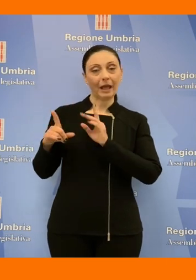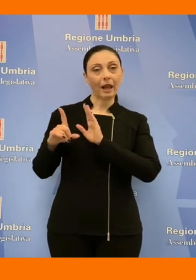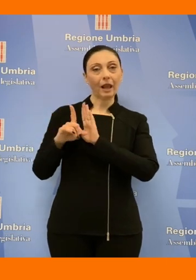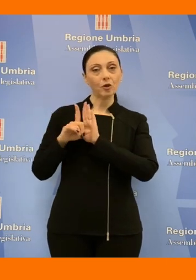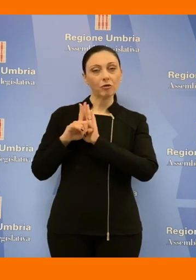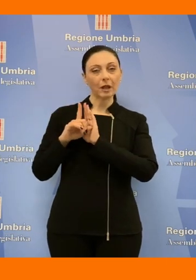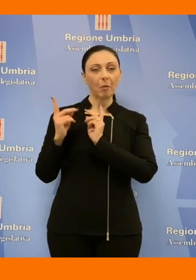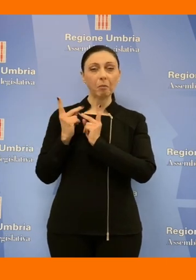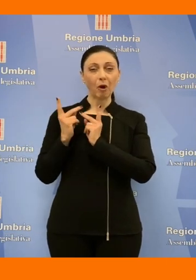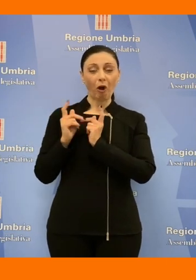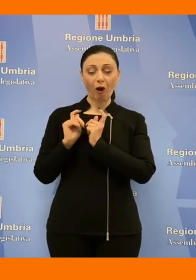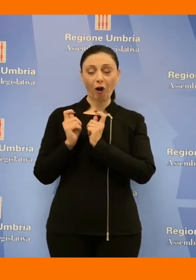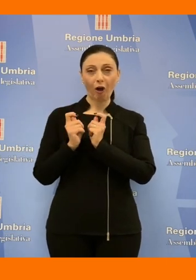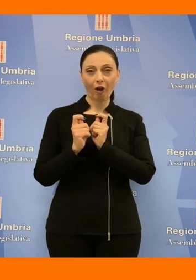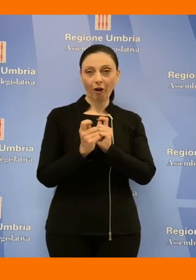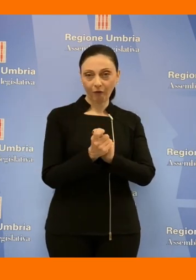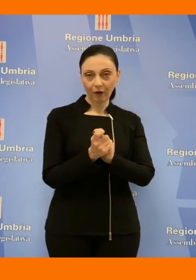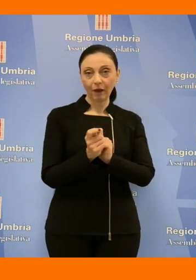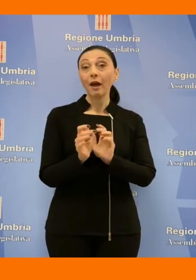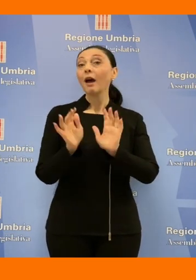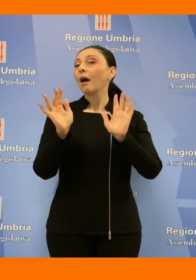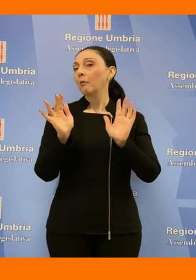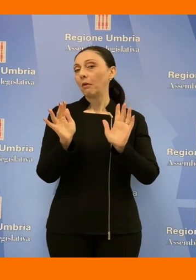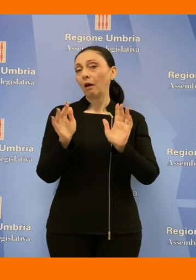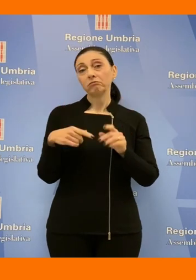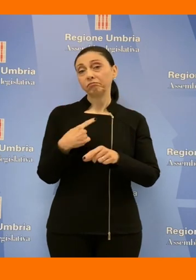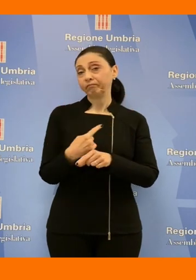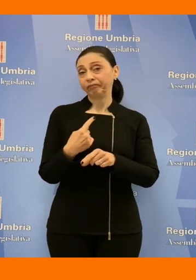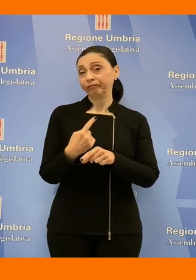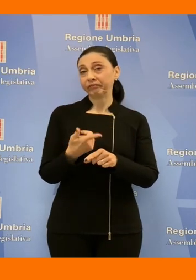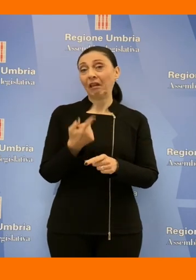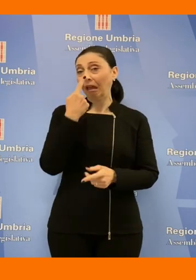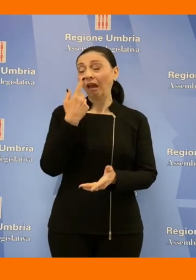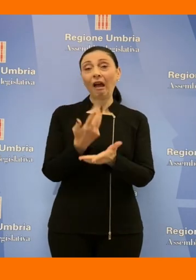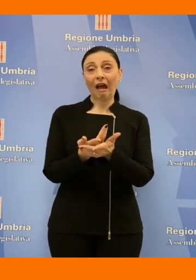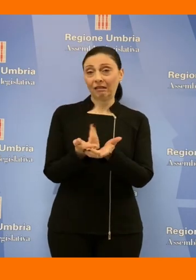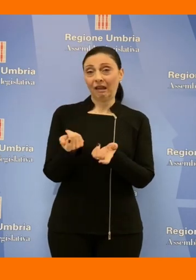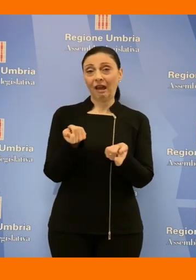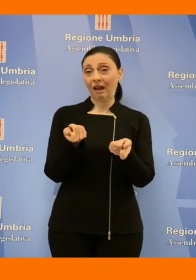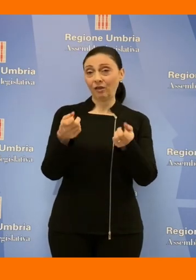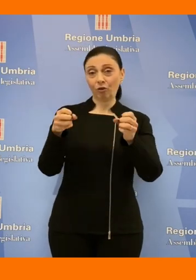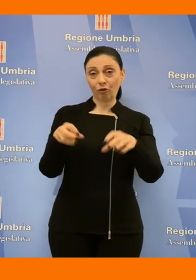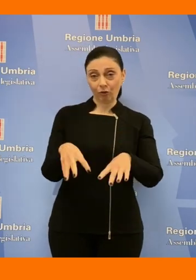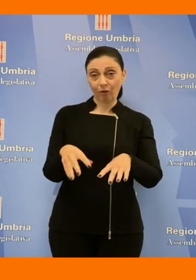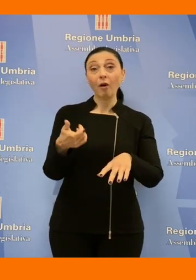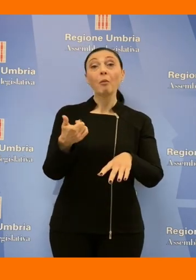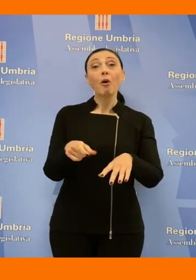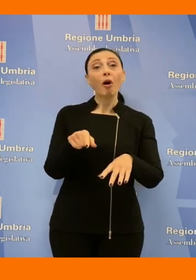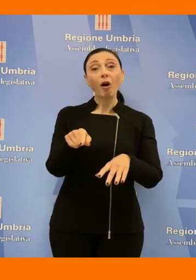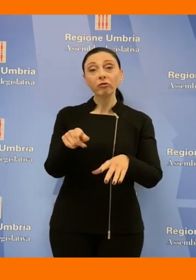tentativi di adeguamento ma di fatto rimaneva tutta l'inefficienza della gestione dei rifiuti perché tutti questi venivano poi